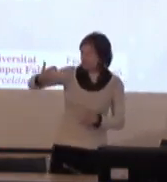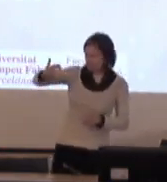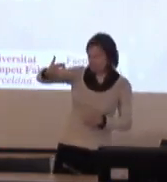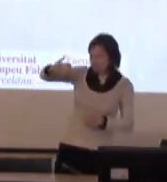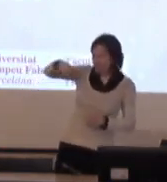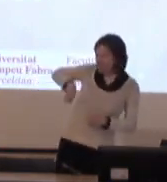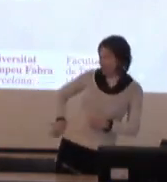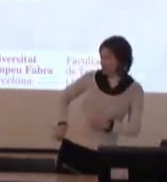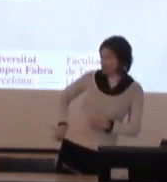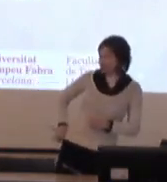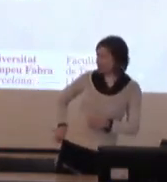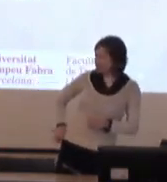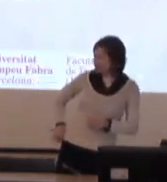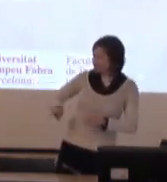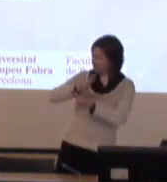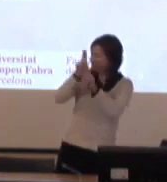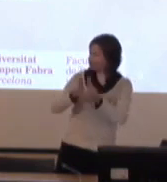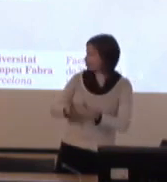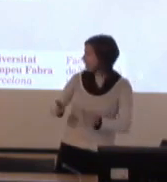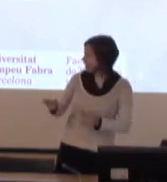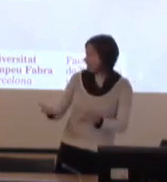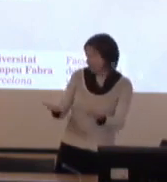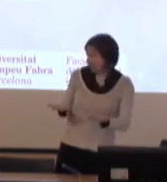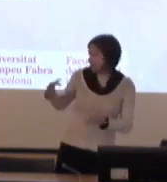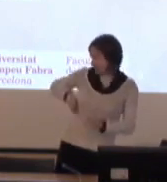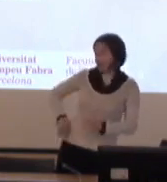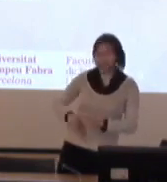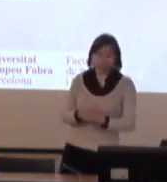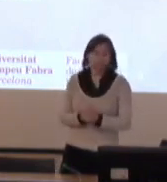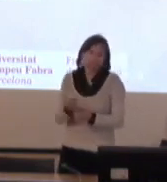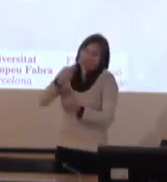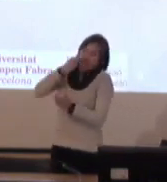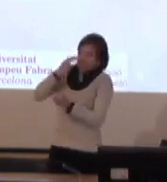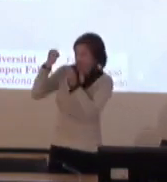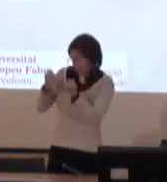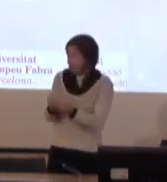que está relacionado con el de bien americano que se utilizan